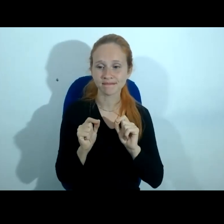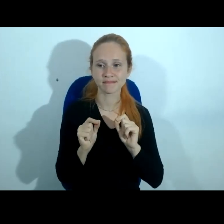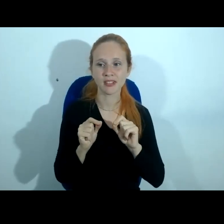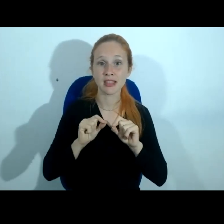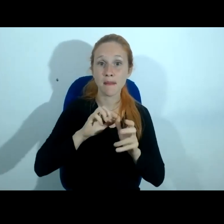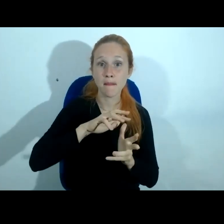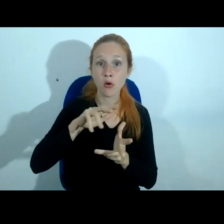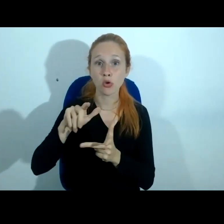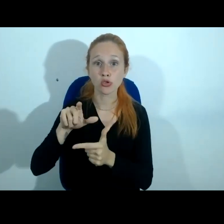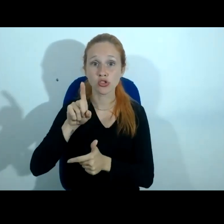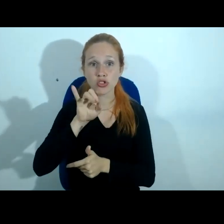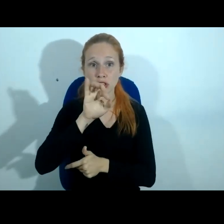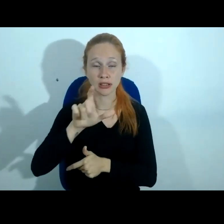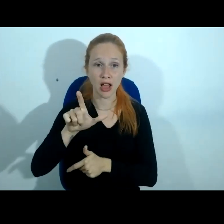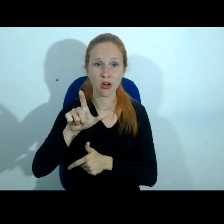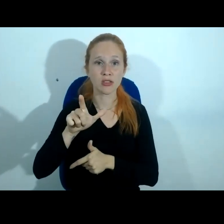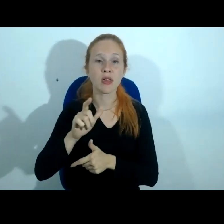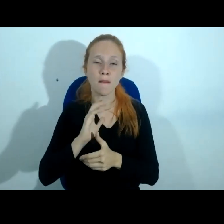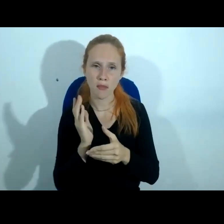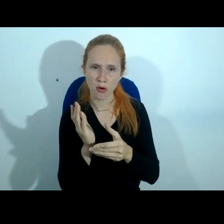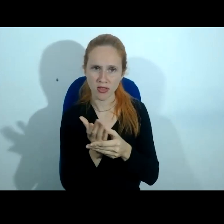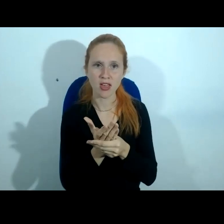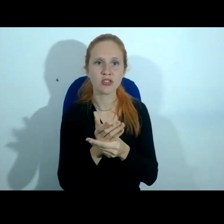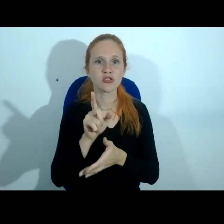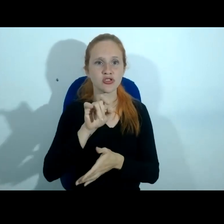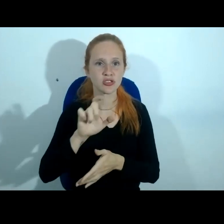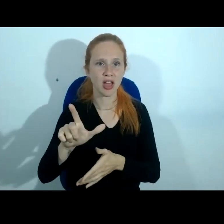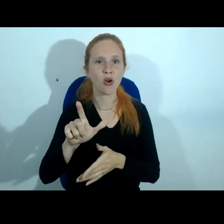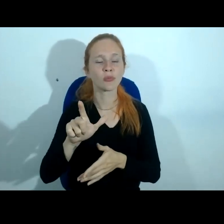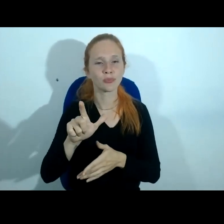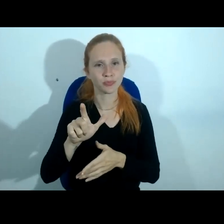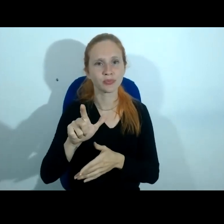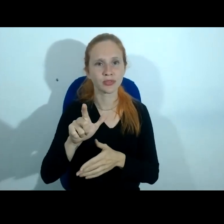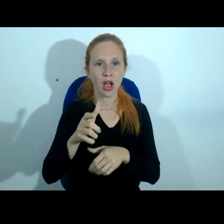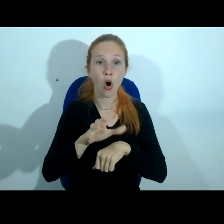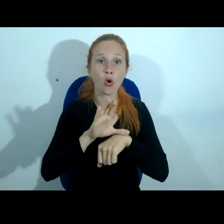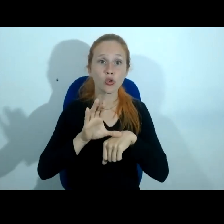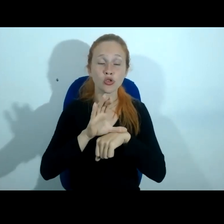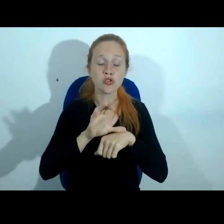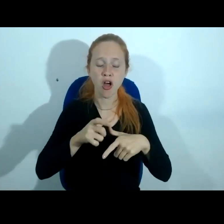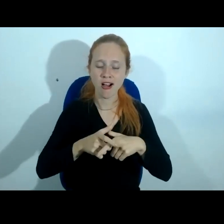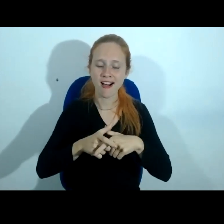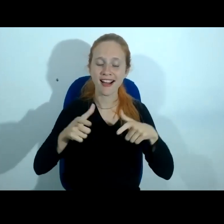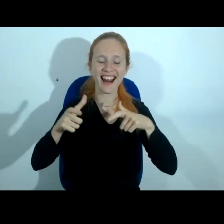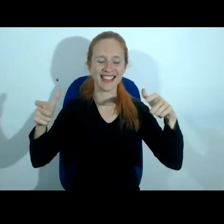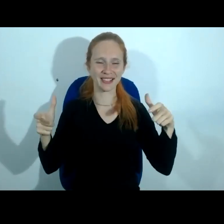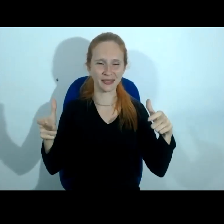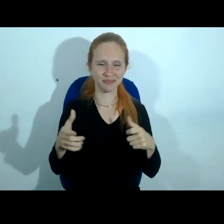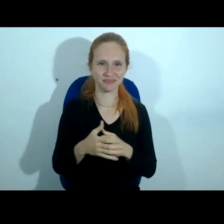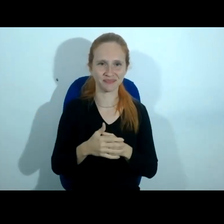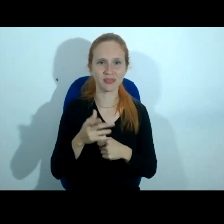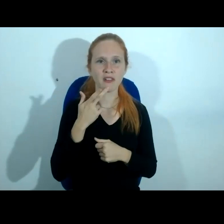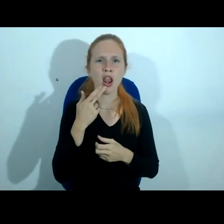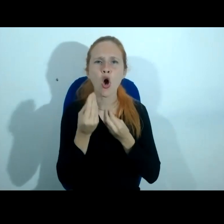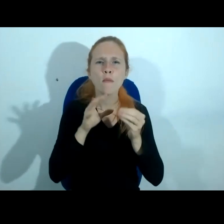digital, que o processo penal constitucional só cresça. Quando a gente fala de meio de